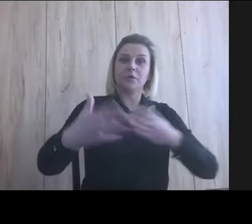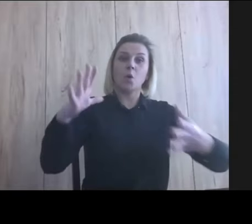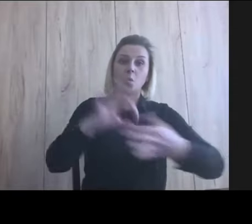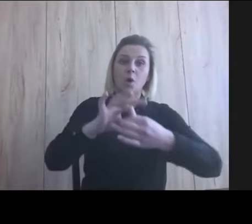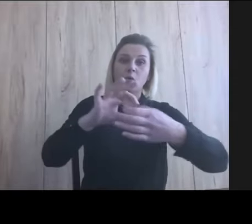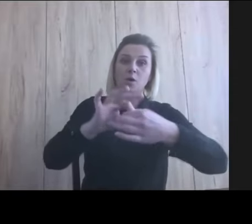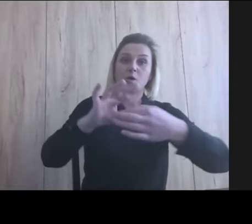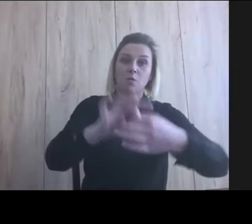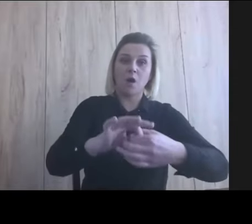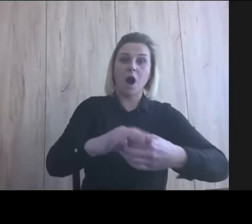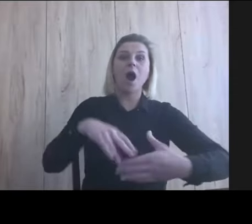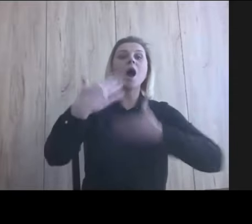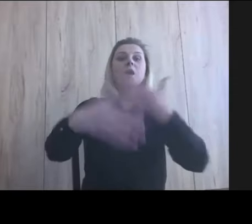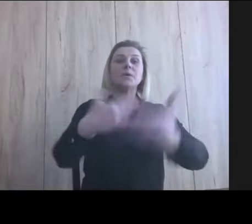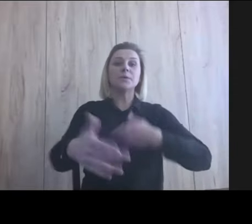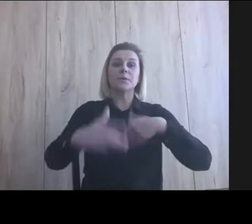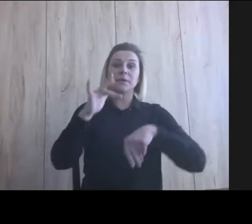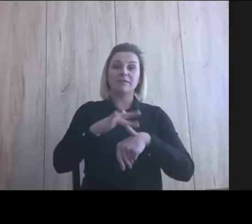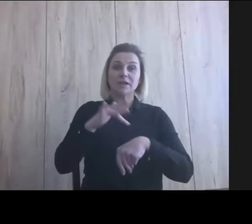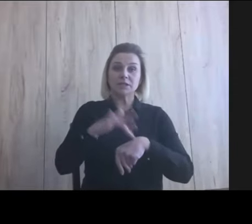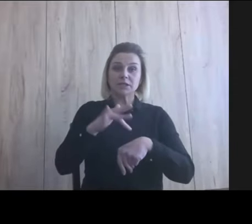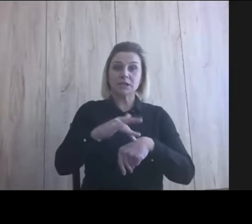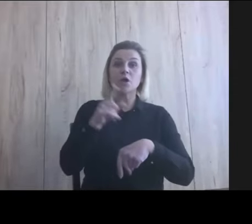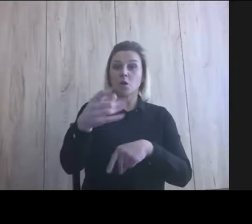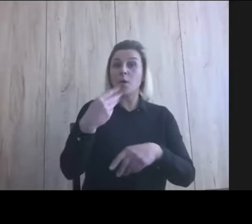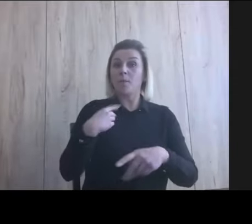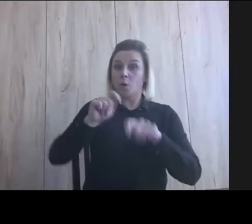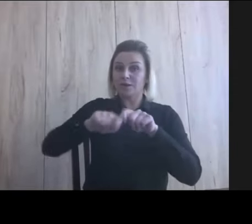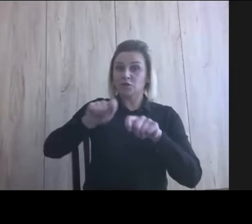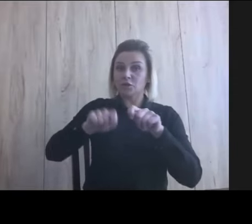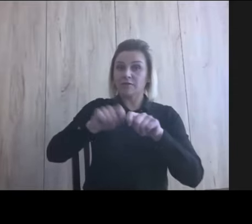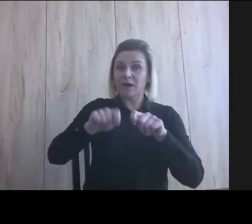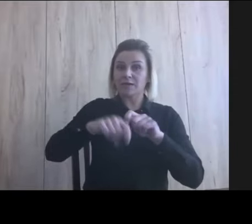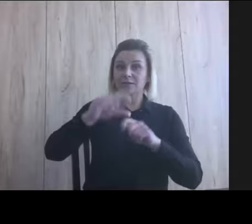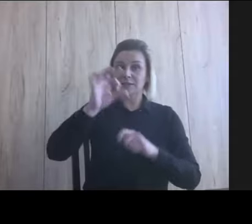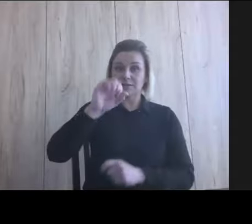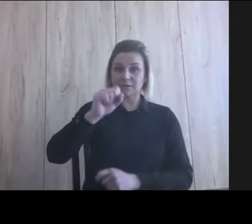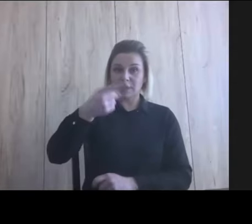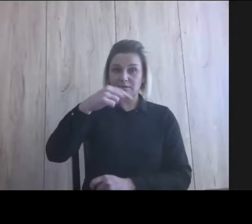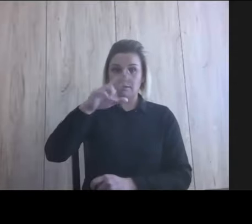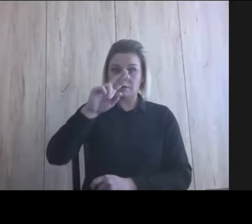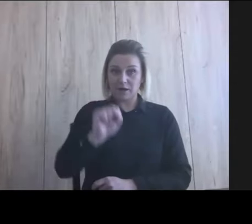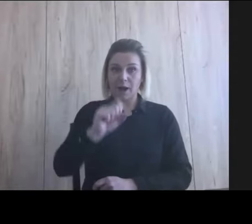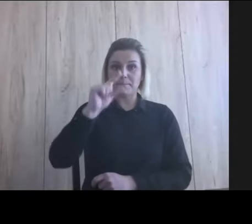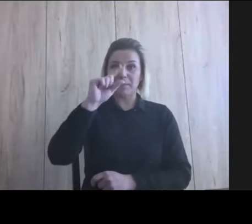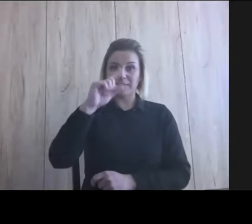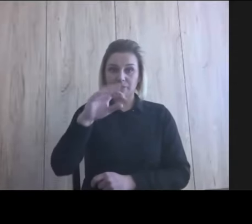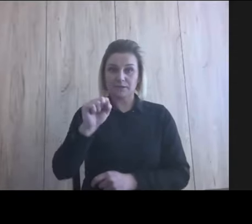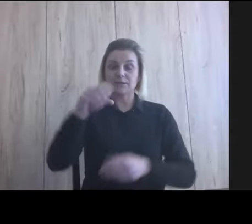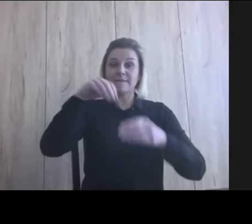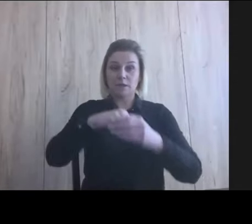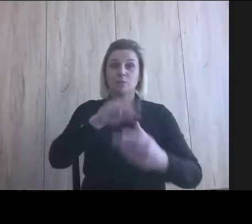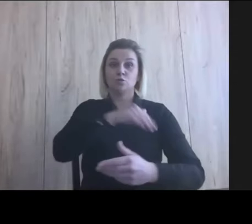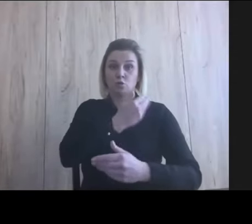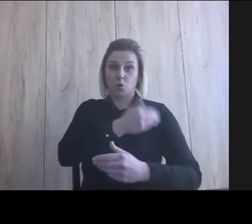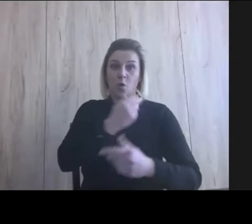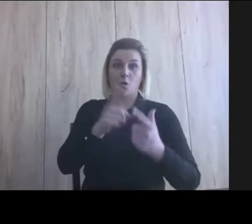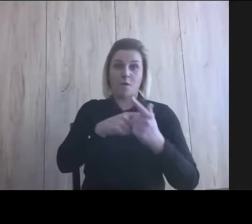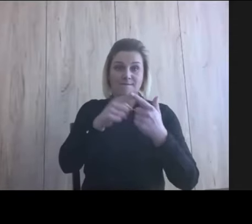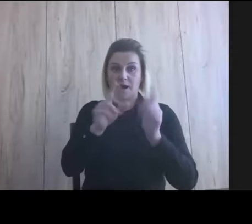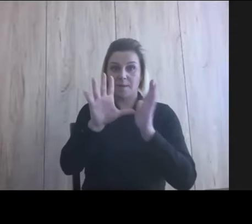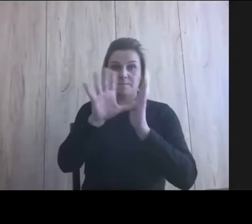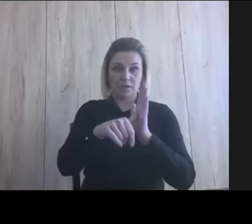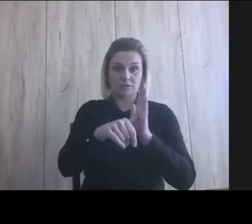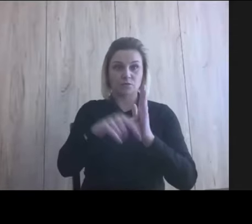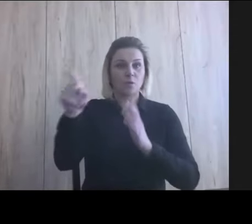efekty. Dziewczyny, które testowały tę metodę Sandra i Patrycja właśnie w szkołach w Rydzynie i w Kaliszu, mówiły, że dzieci